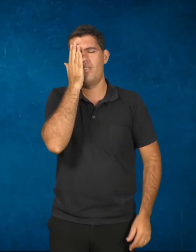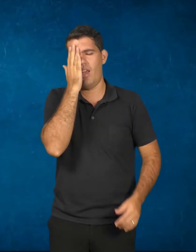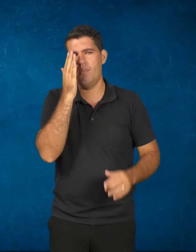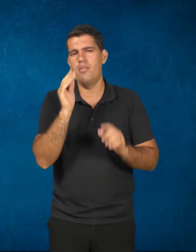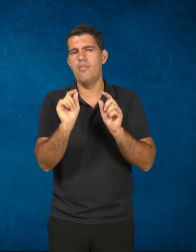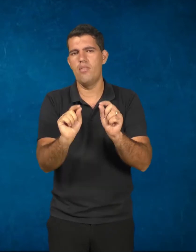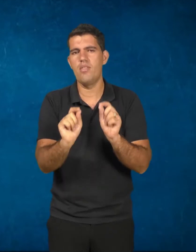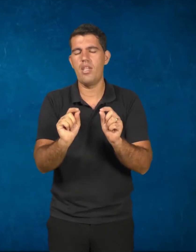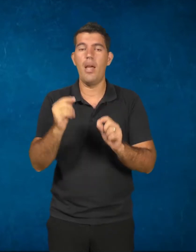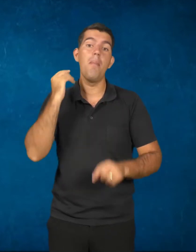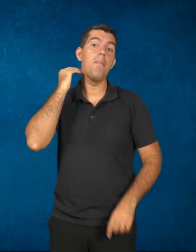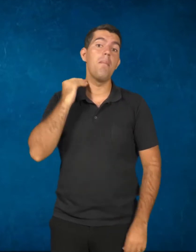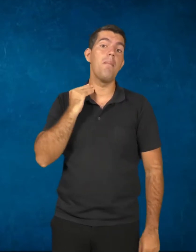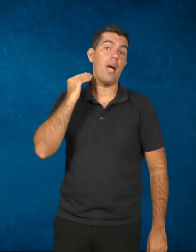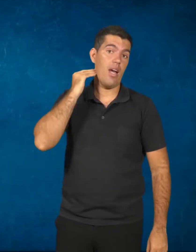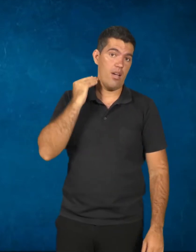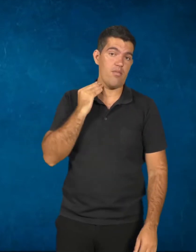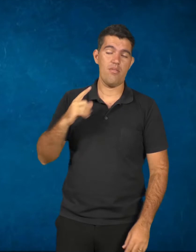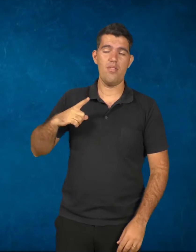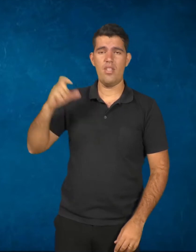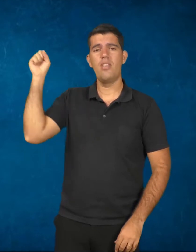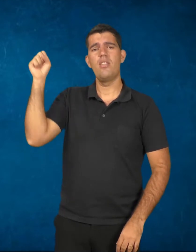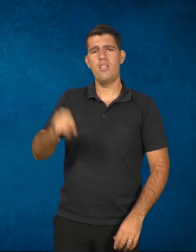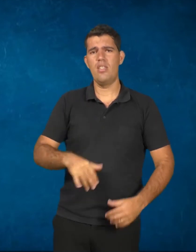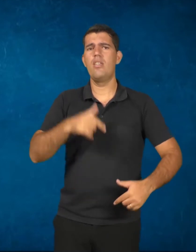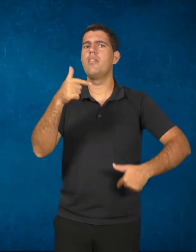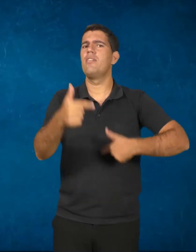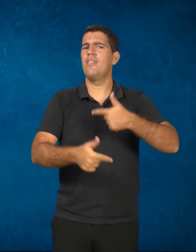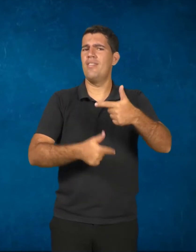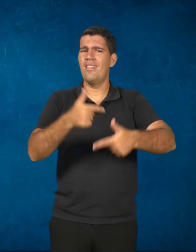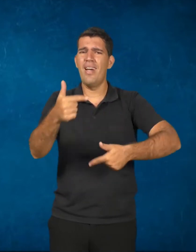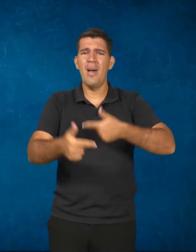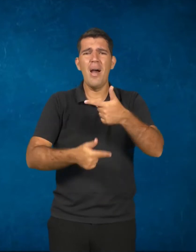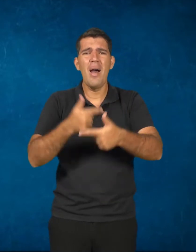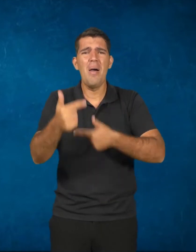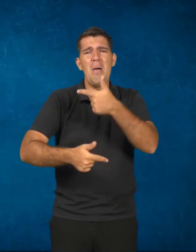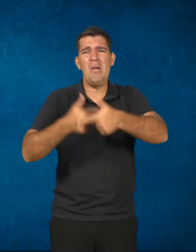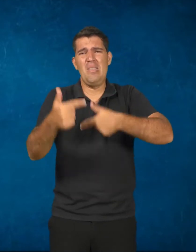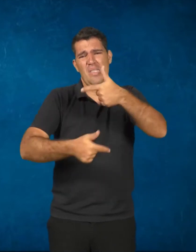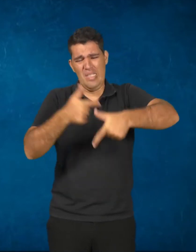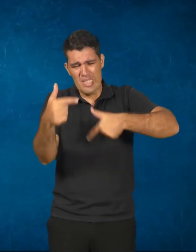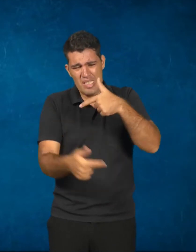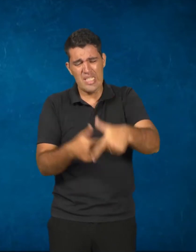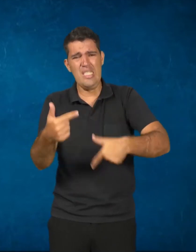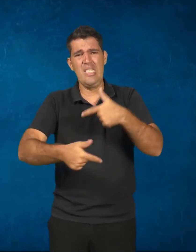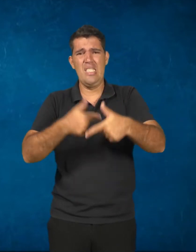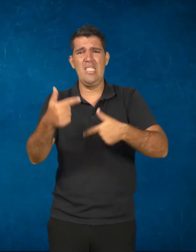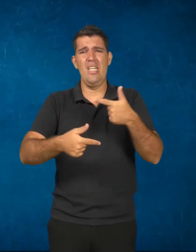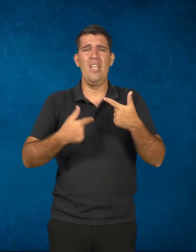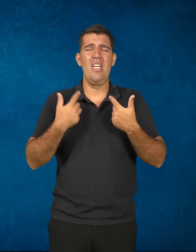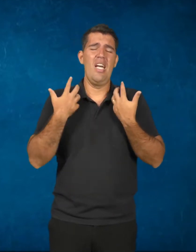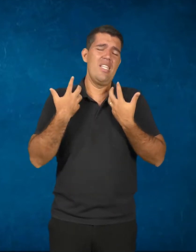que os bancários vivem em situação de trabalho extremamente desgastantes.